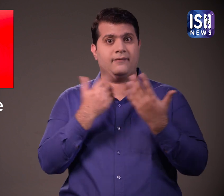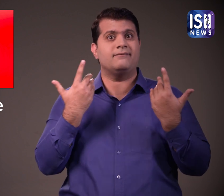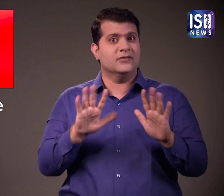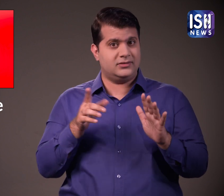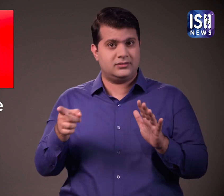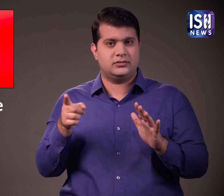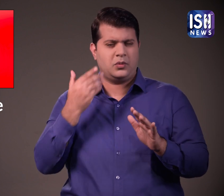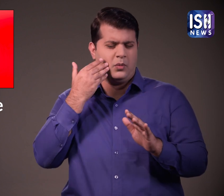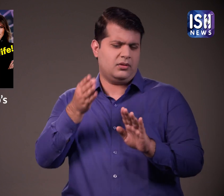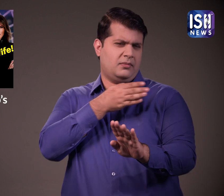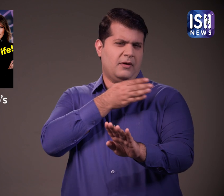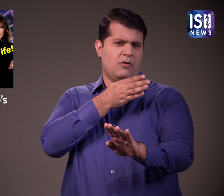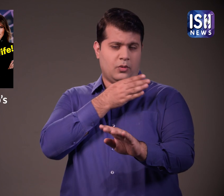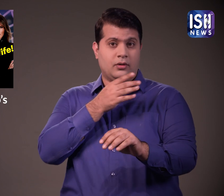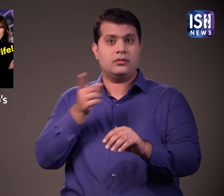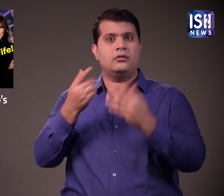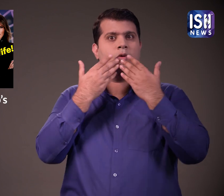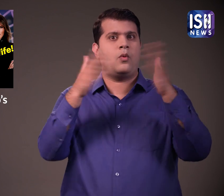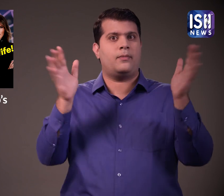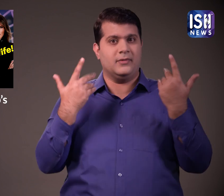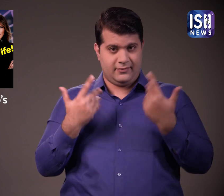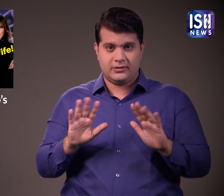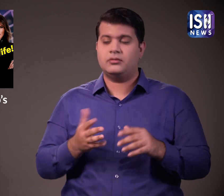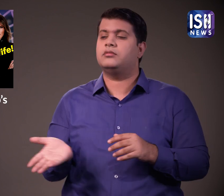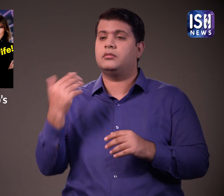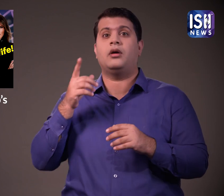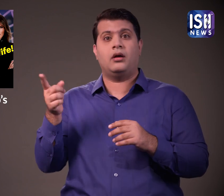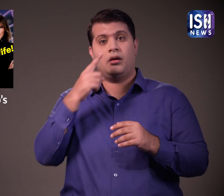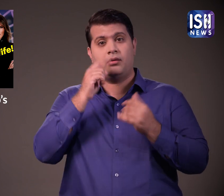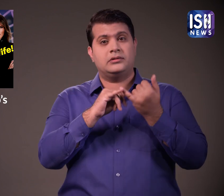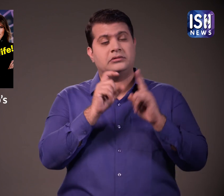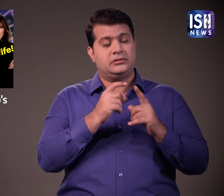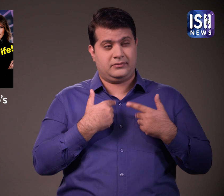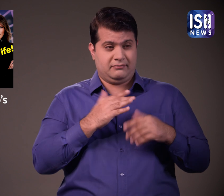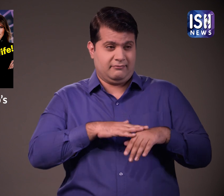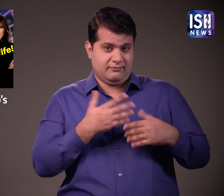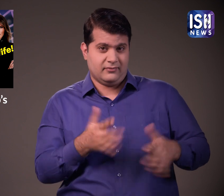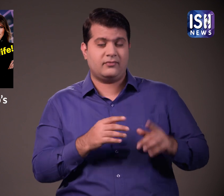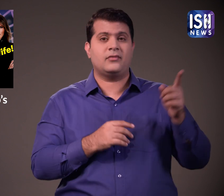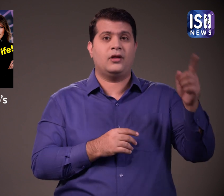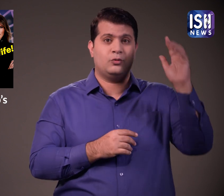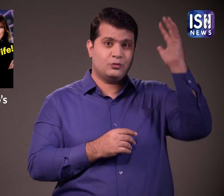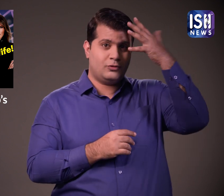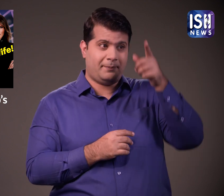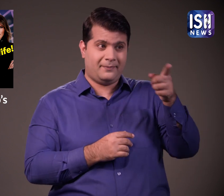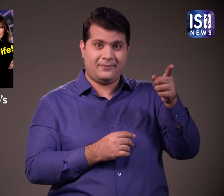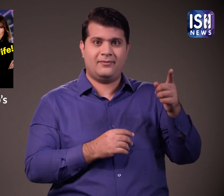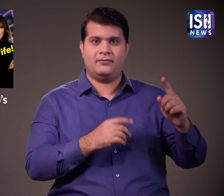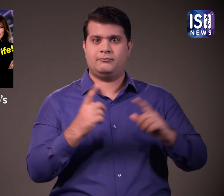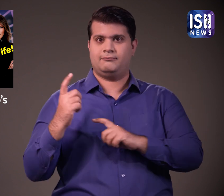पुस्तक कुछ समय पहले ही प्रकाशित हुई थी डैनियल्स ने कहा कि ट्रम्प के एक अंगरक्षक ने उन्हें ट्रम्प के पैंठाउज